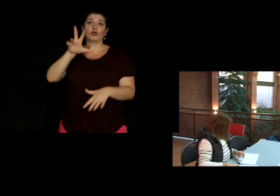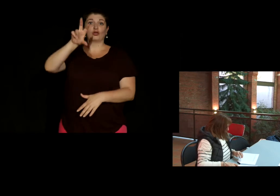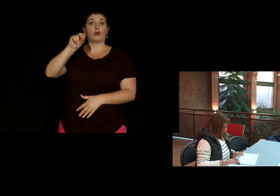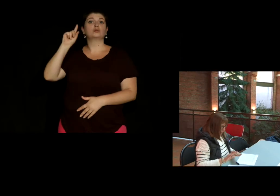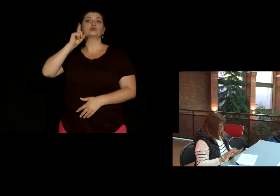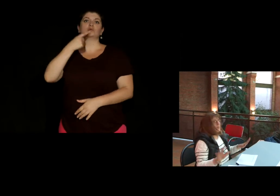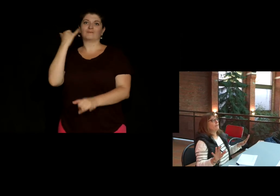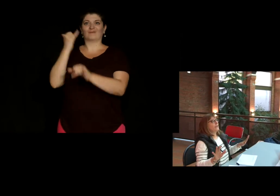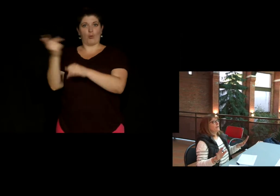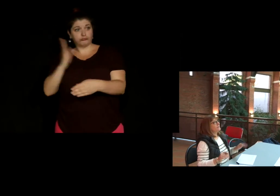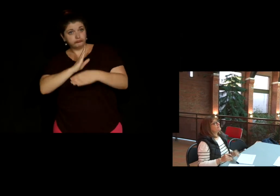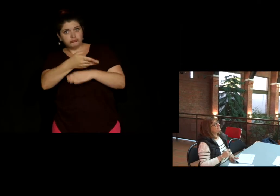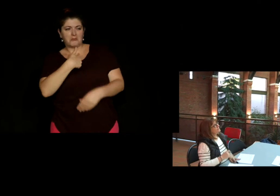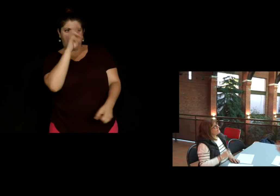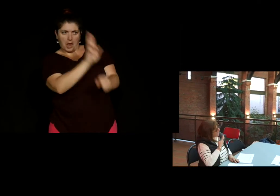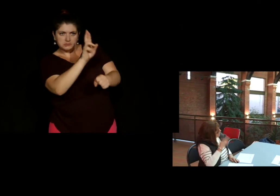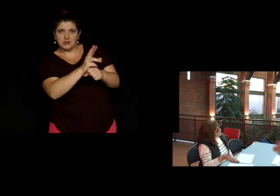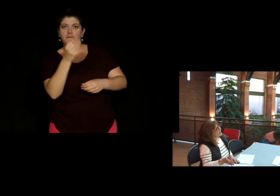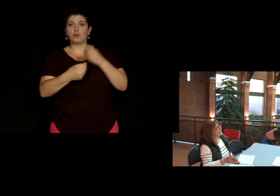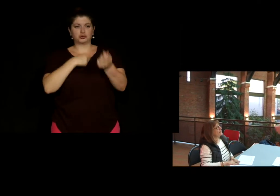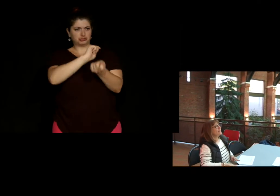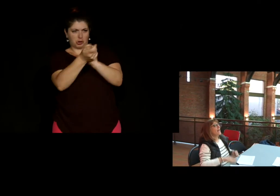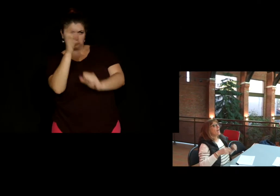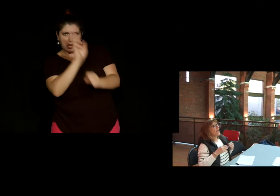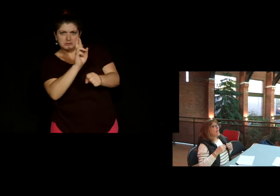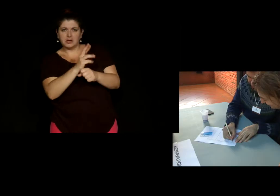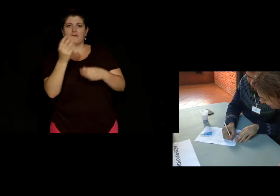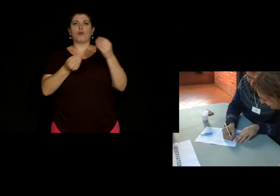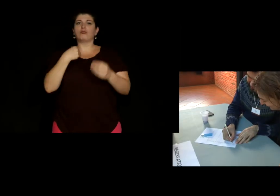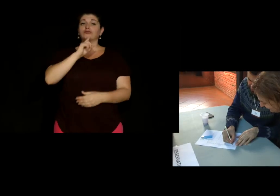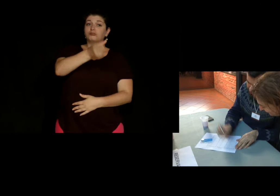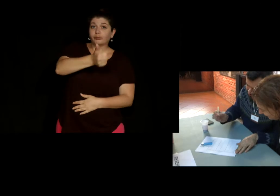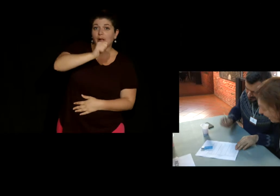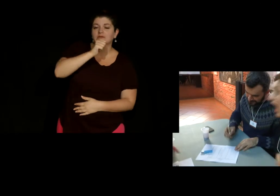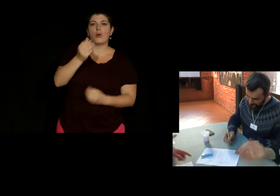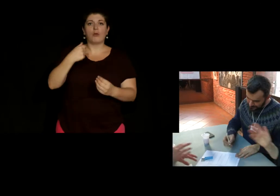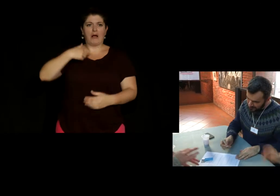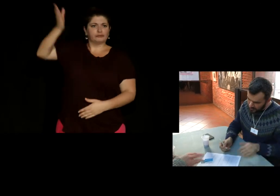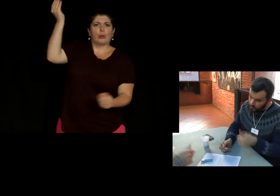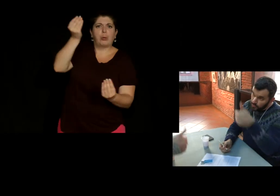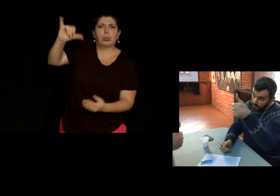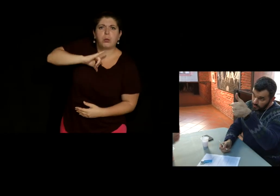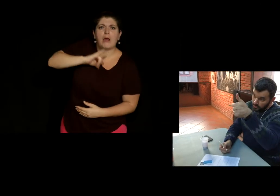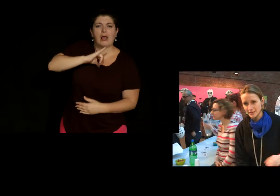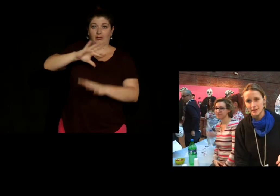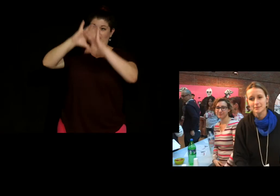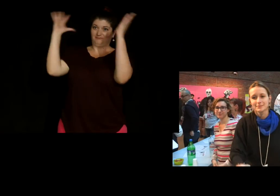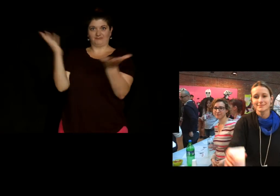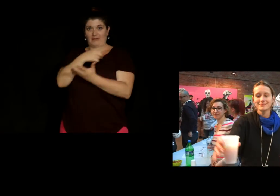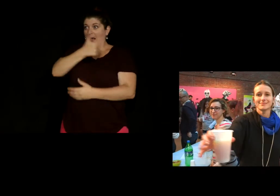devoir accueillir une trentaine de sourds qui vont vouloir réserver des places changer de réservation qui vont demander où sont les